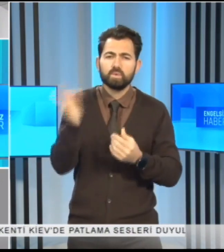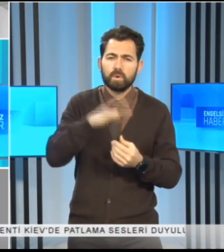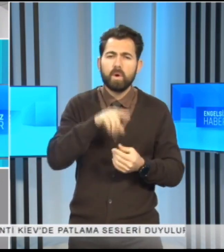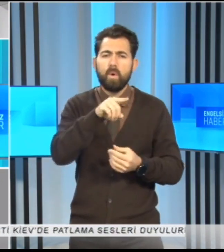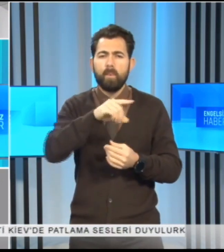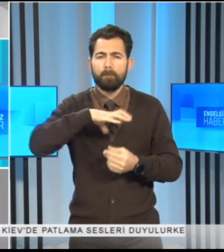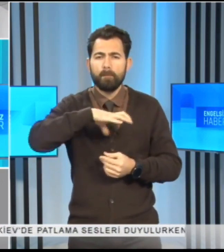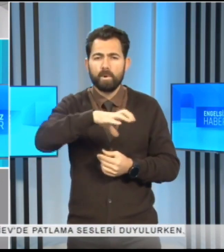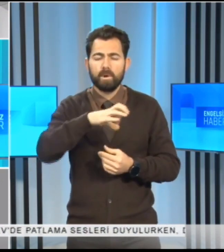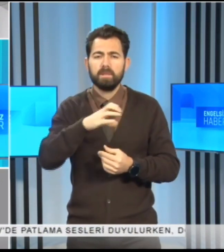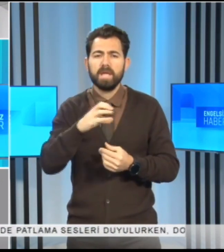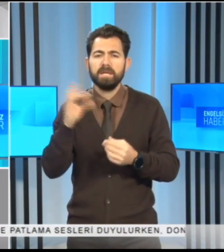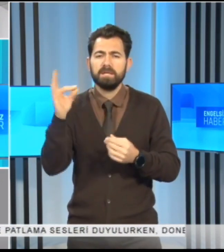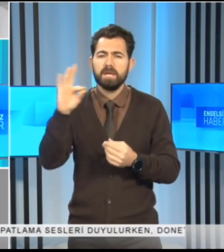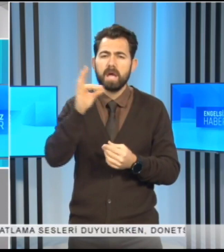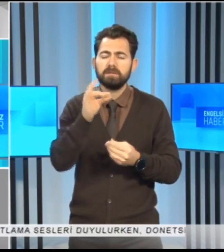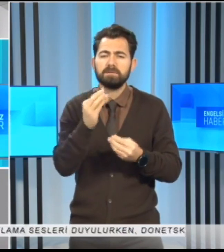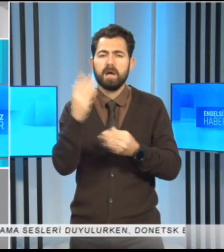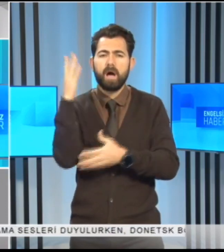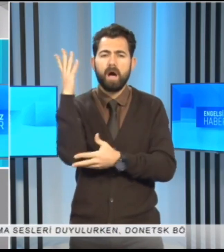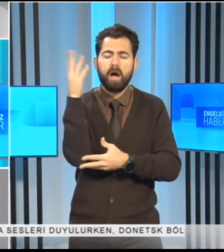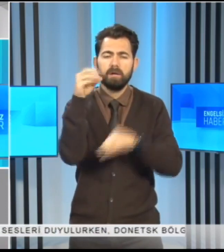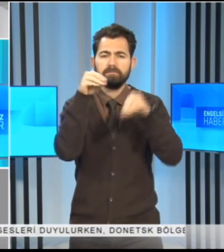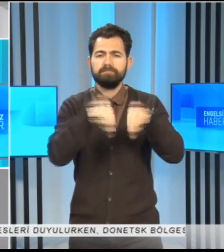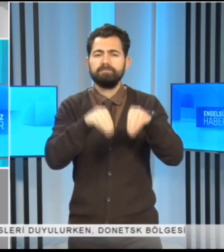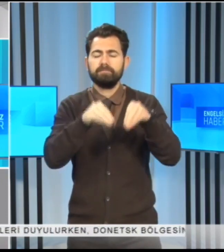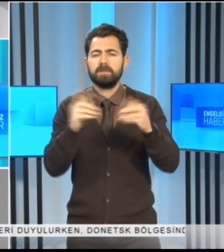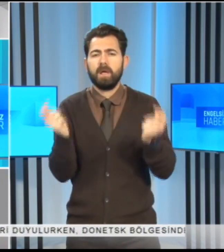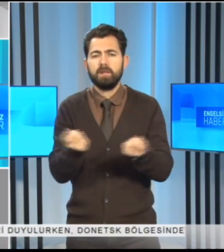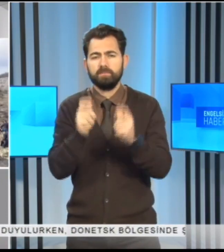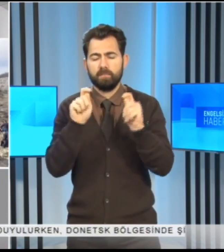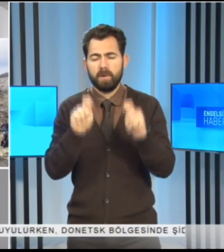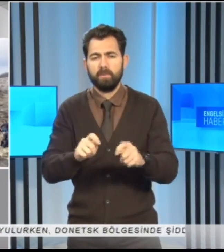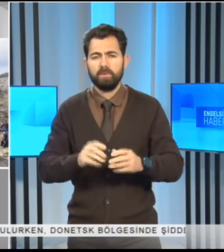bölgede yeşillendirme çalışmaları yapılıyor.